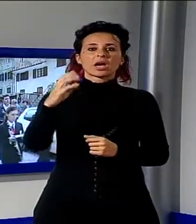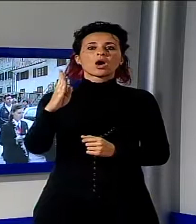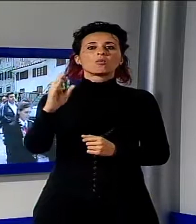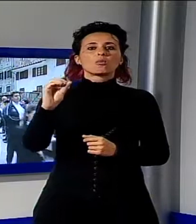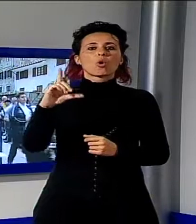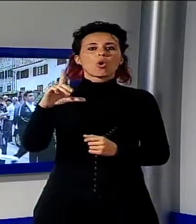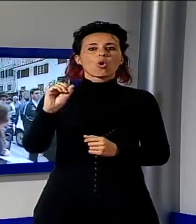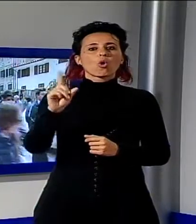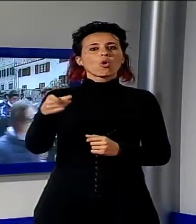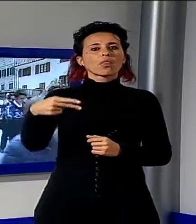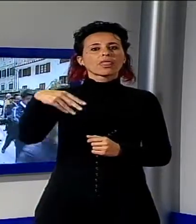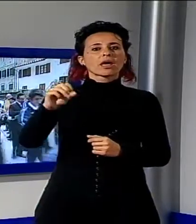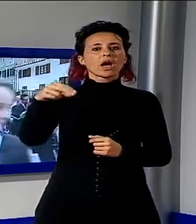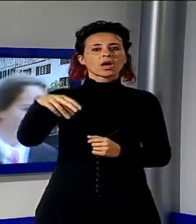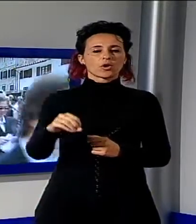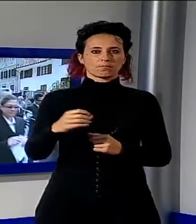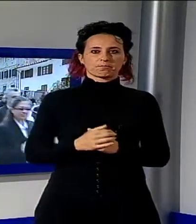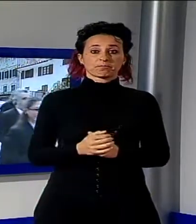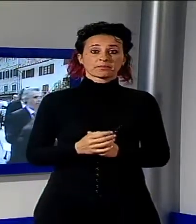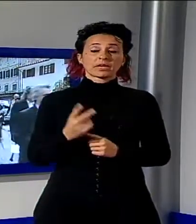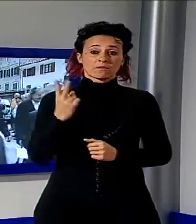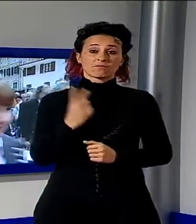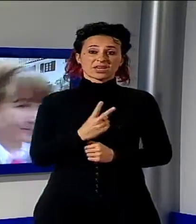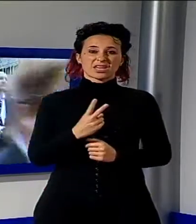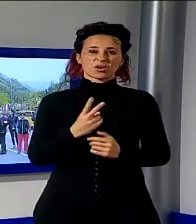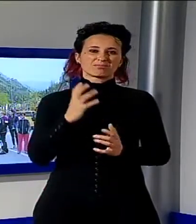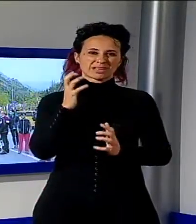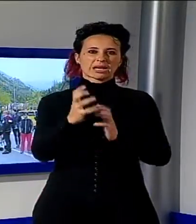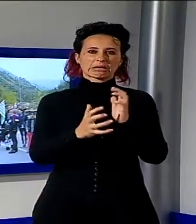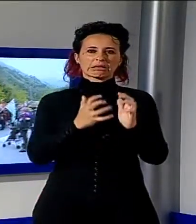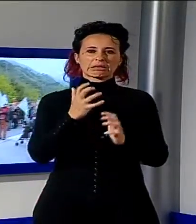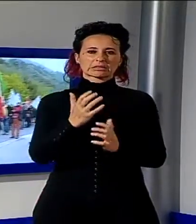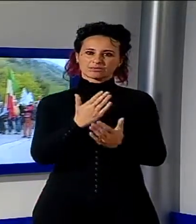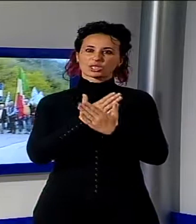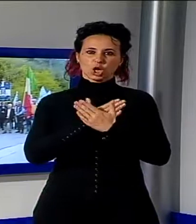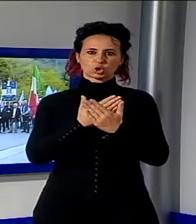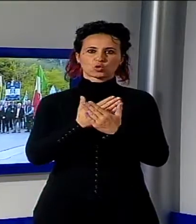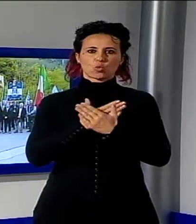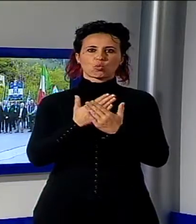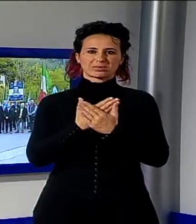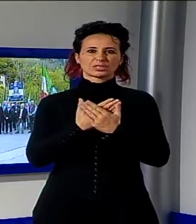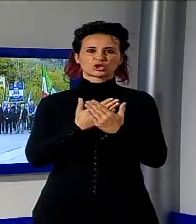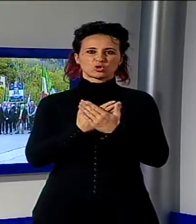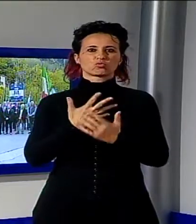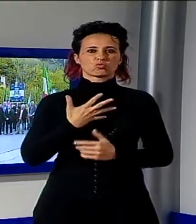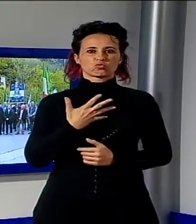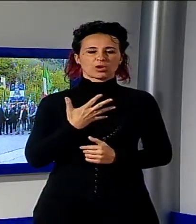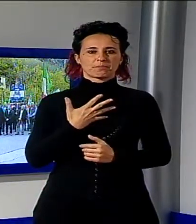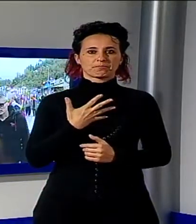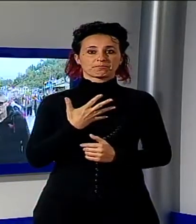primo maggio sotto il segno della crisi e della disoccupazione, quello che è stato celebrato a Seravezza. La manifestazione promossa dai